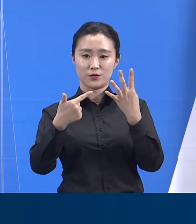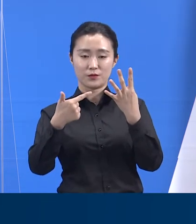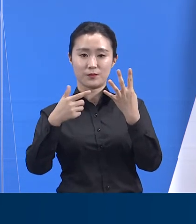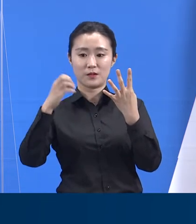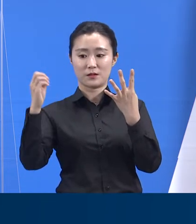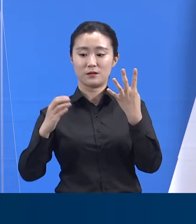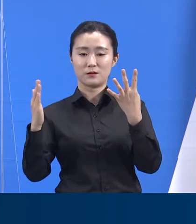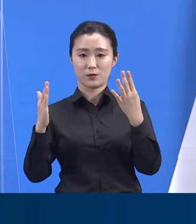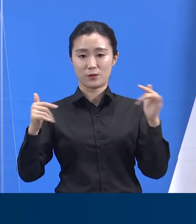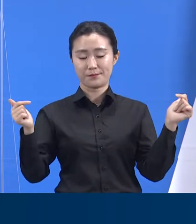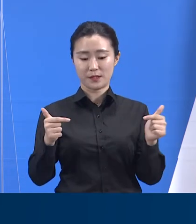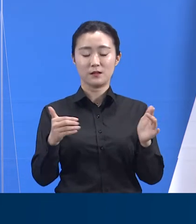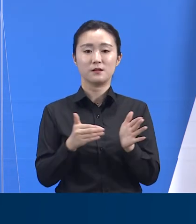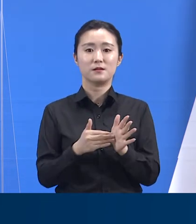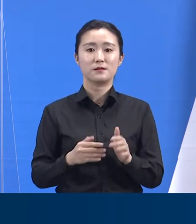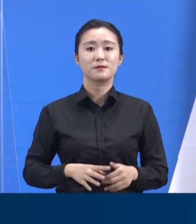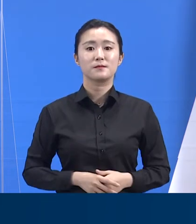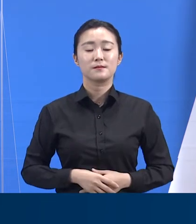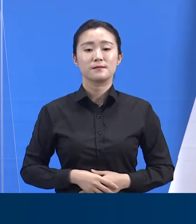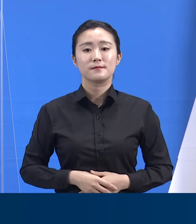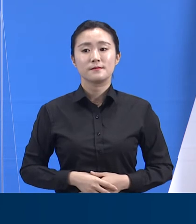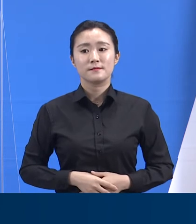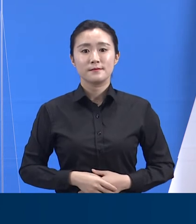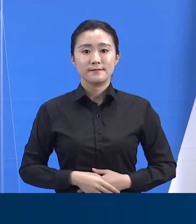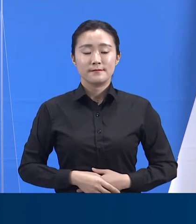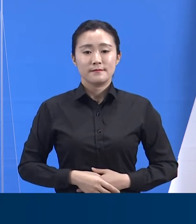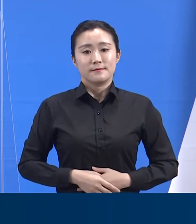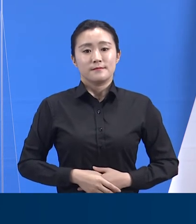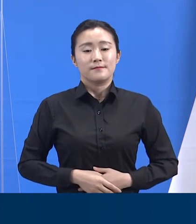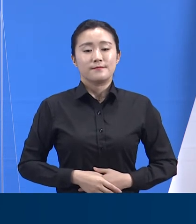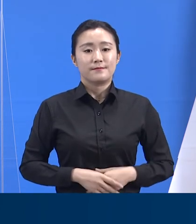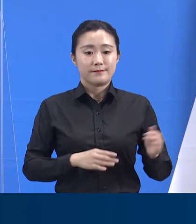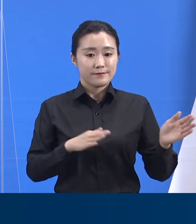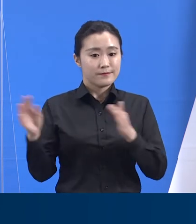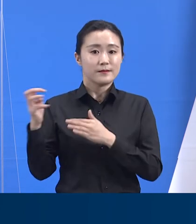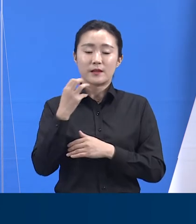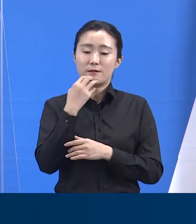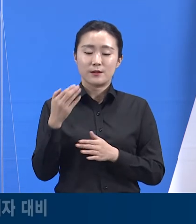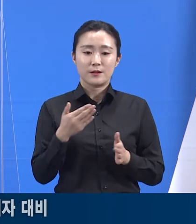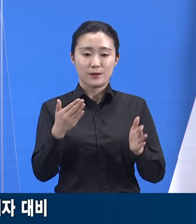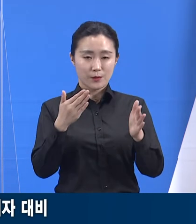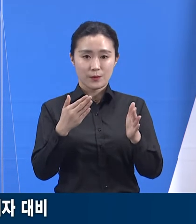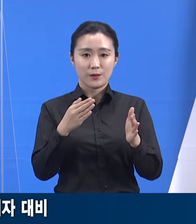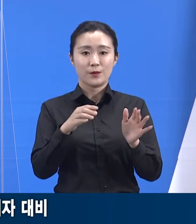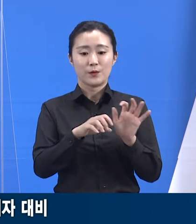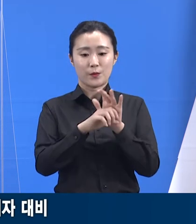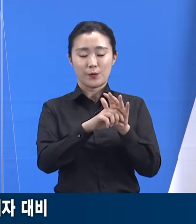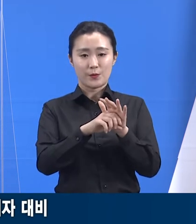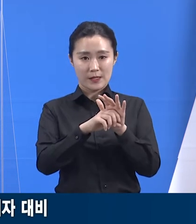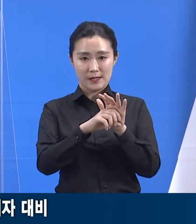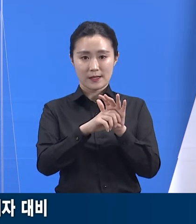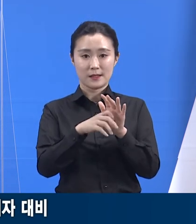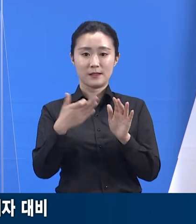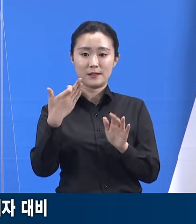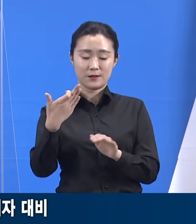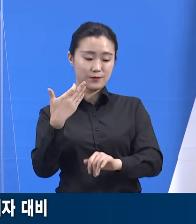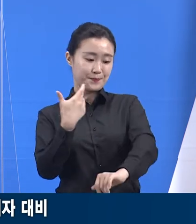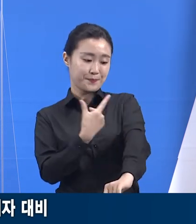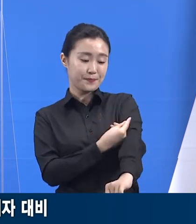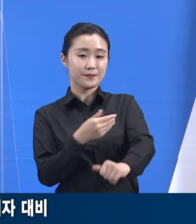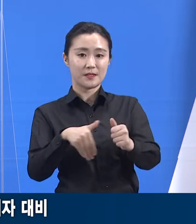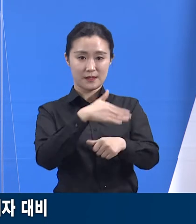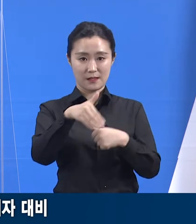감소했습니다. 다음은 경기도 코로나19 예방접종 현황입니다. 6월